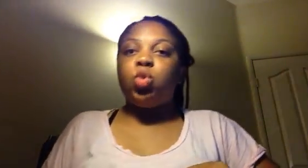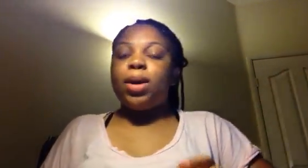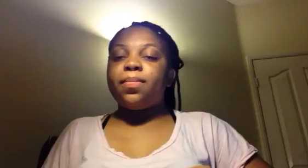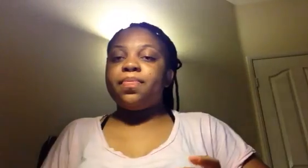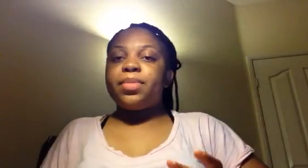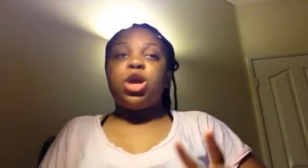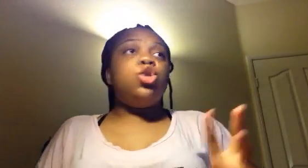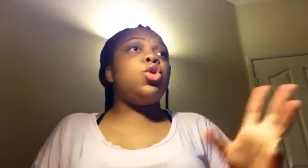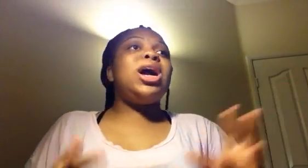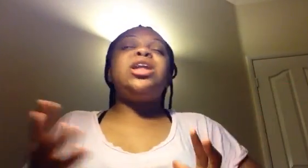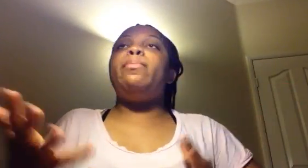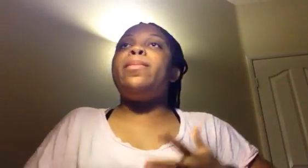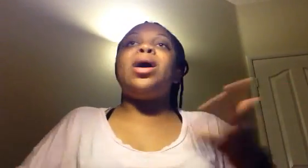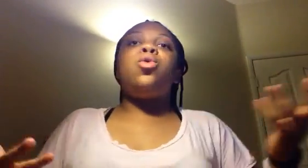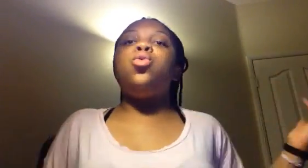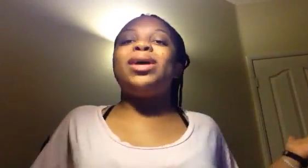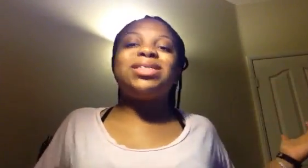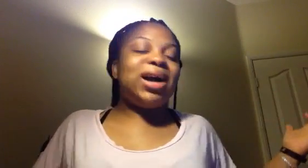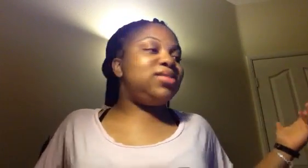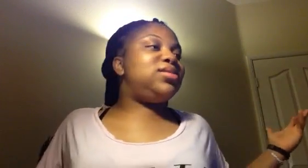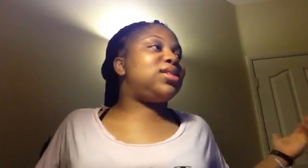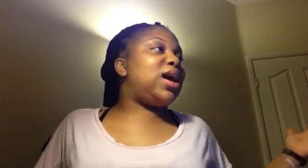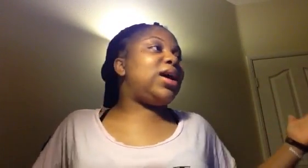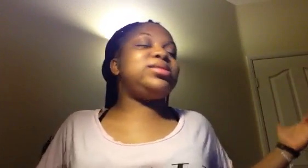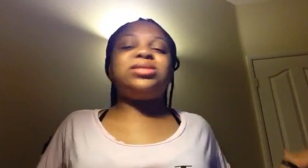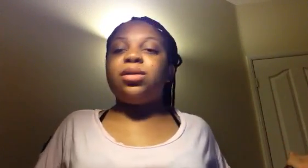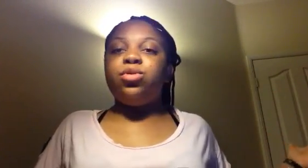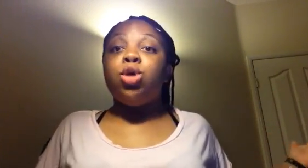jouez. Le gars ne peut pas courir 30, 45 minutes.